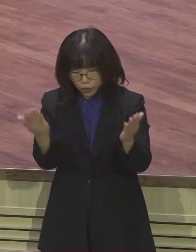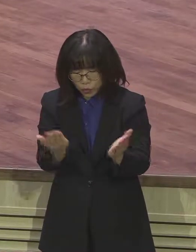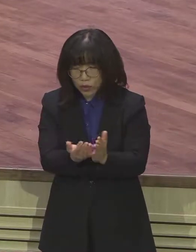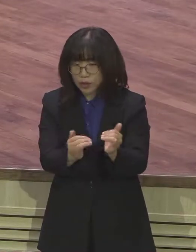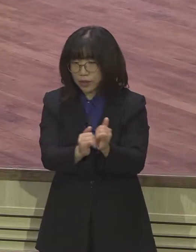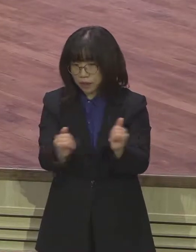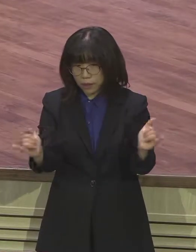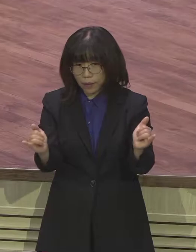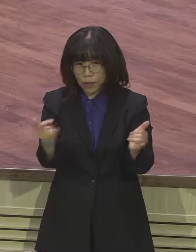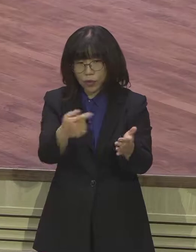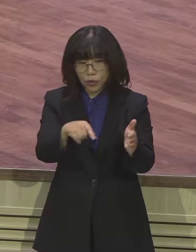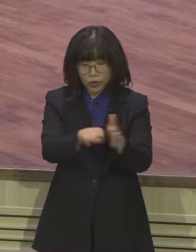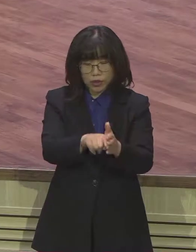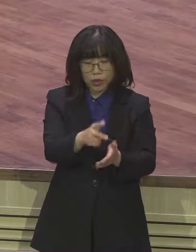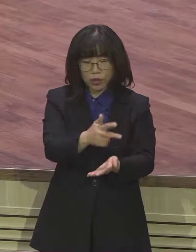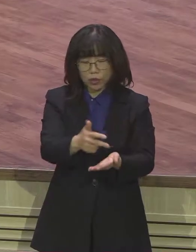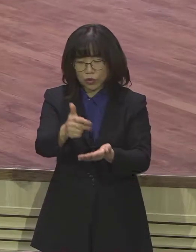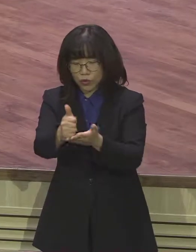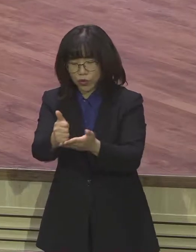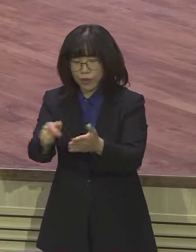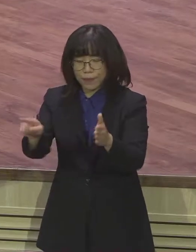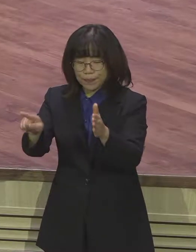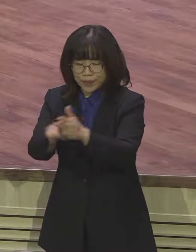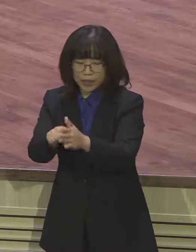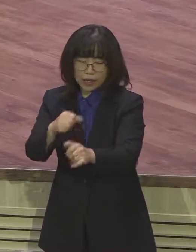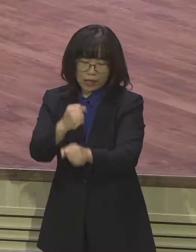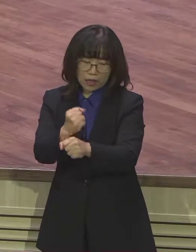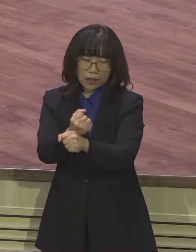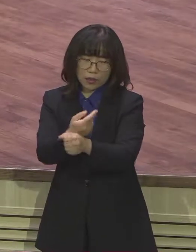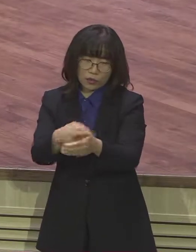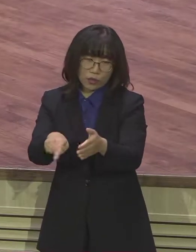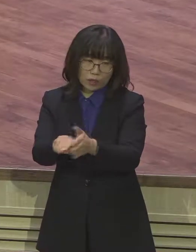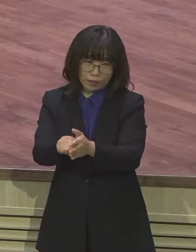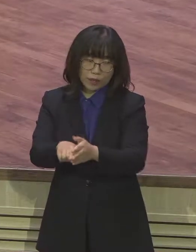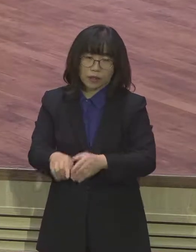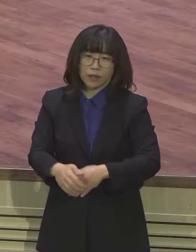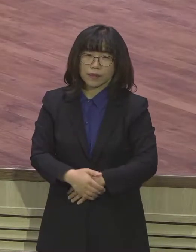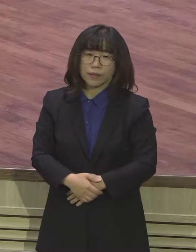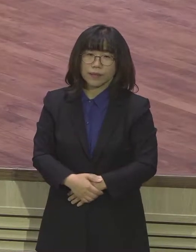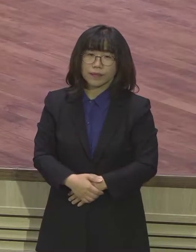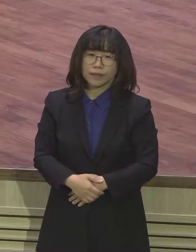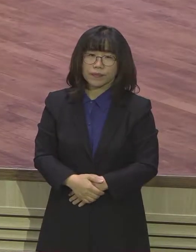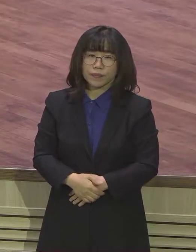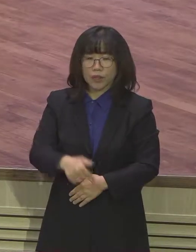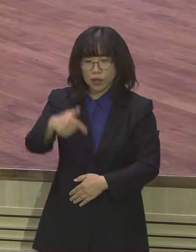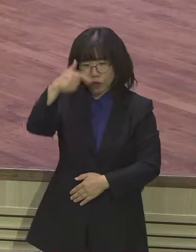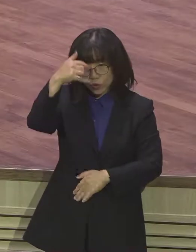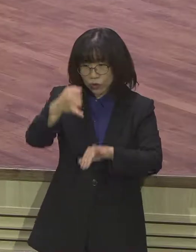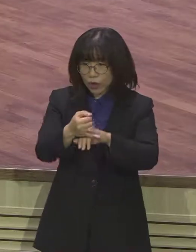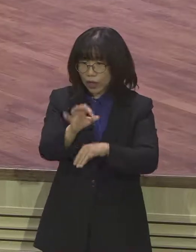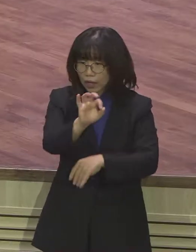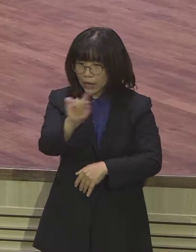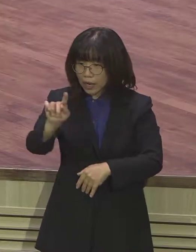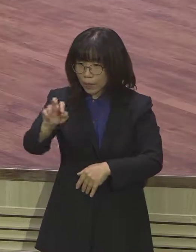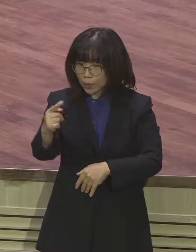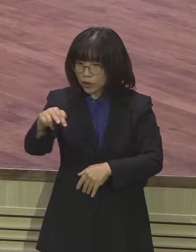주를 찾게 하려 함이라 하셨으니 이처럼 구약의 암호스의 예언은 신약에 와서 그리스도를 믿는